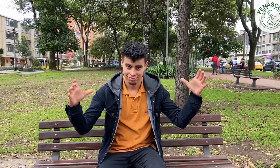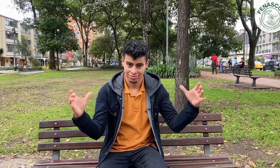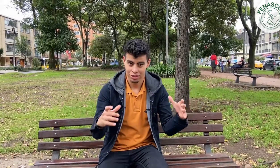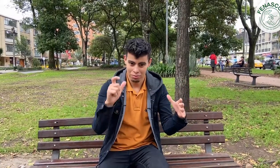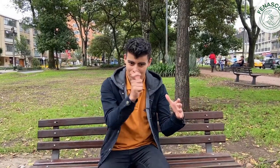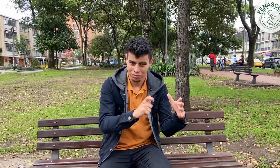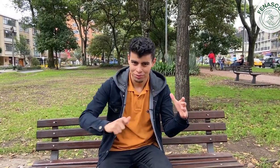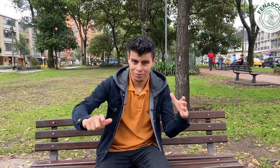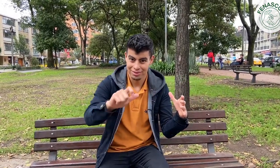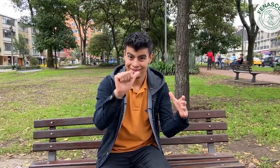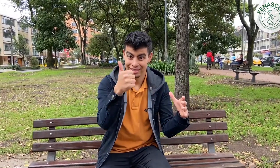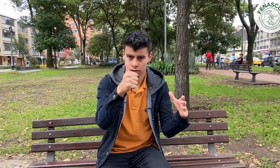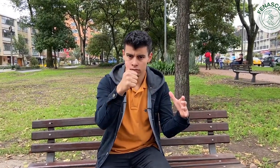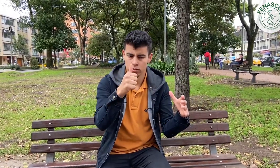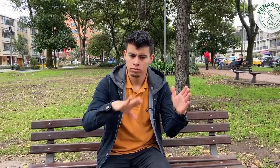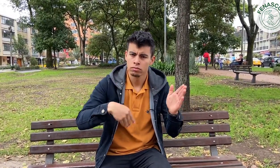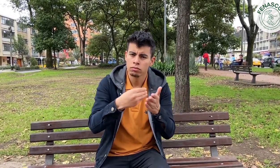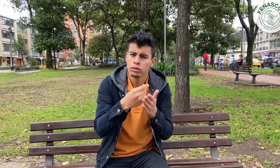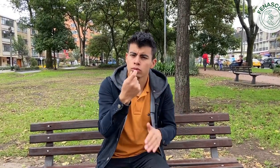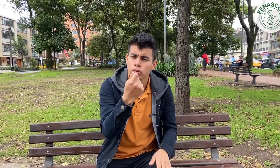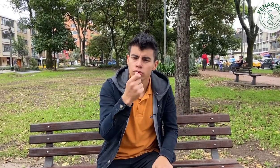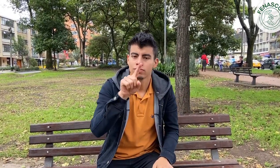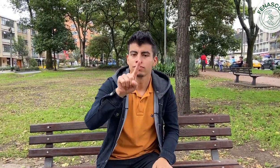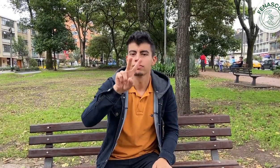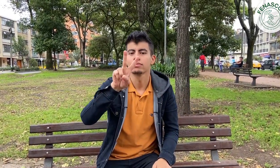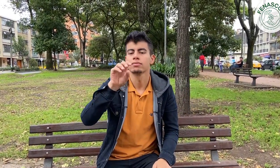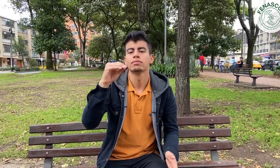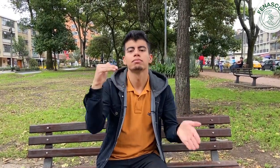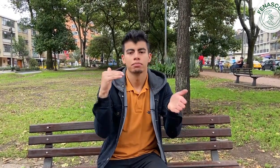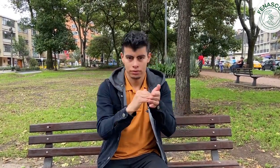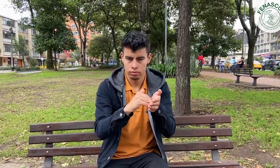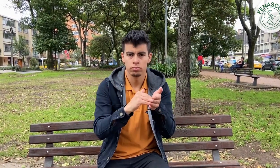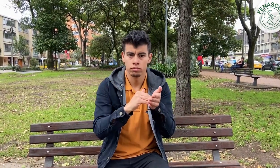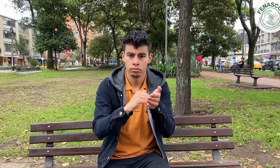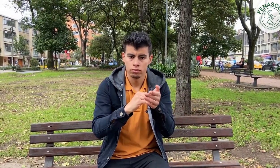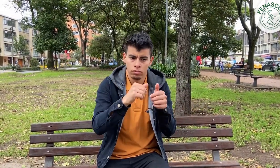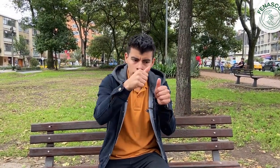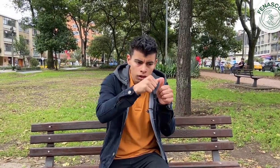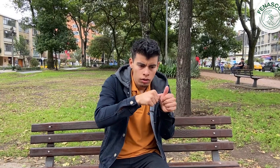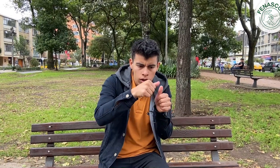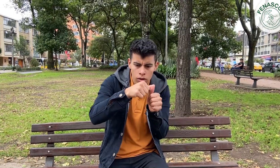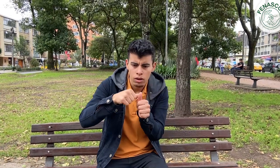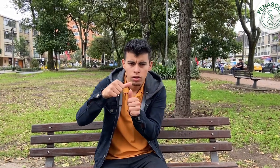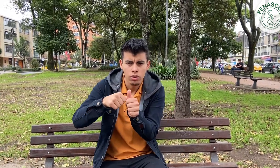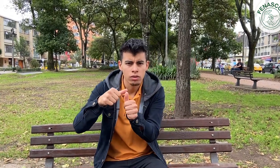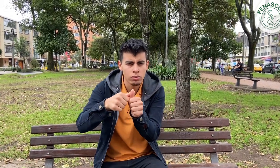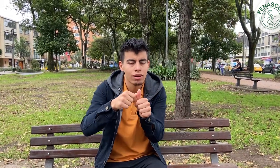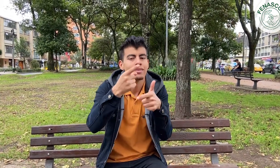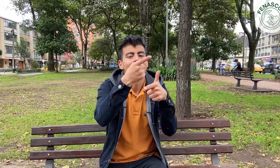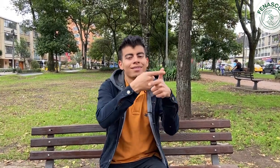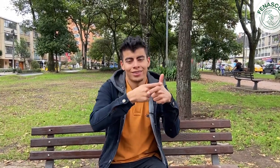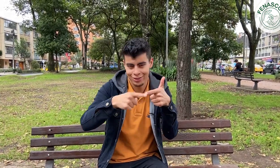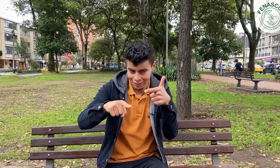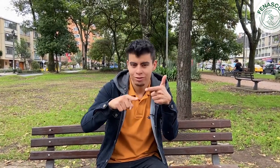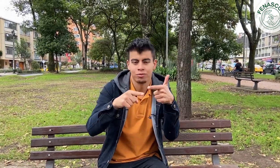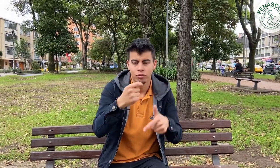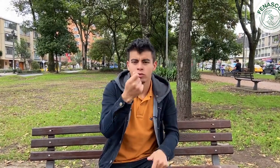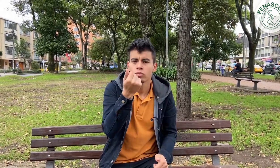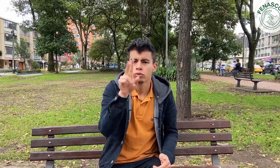creas que para el pago del grupo de 10 personas el costo de 120.000 pesos se divide entre las 10 personas y que